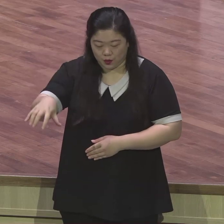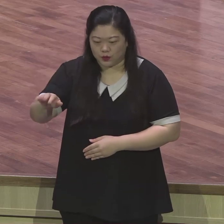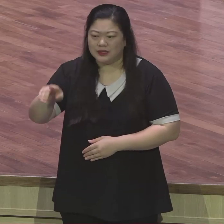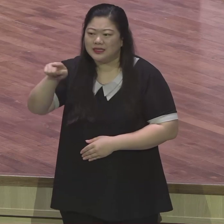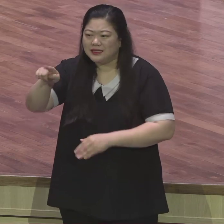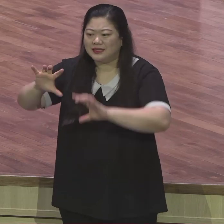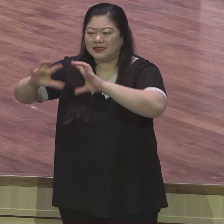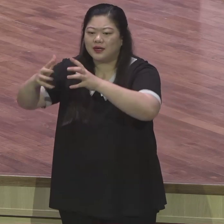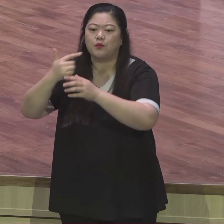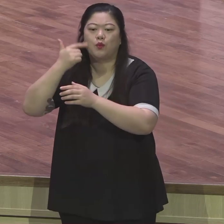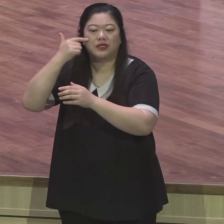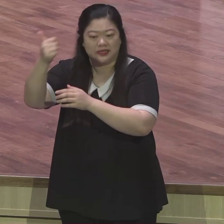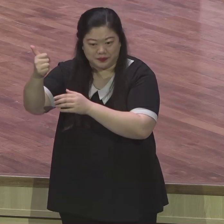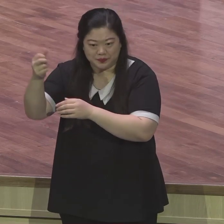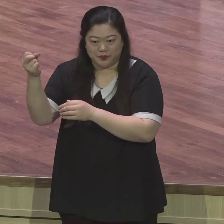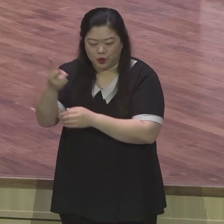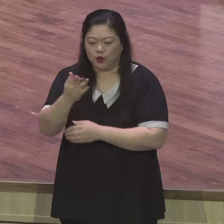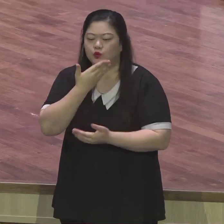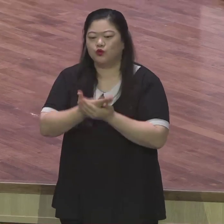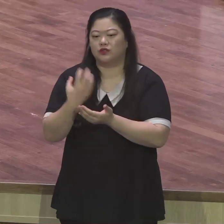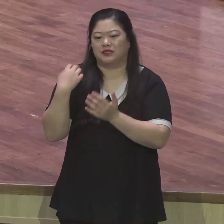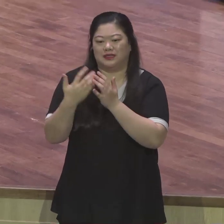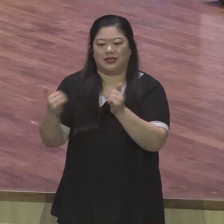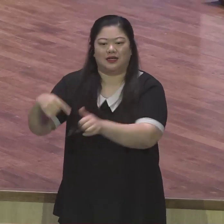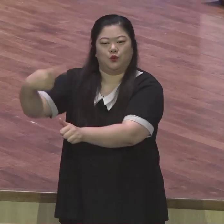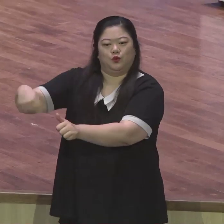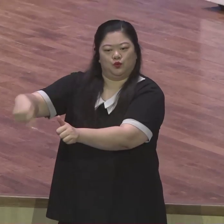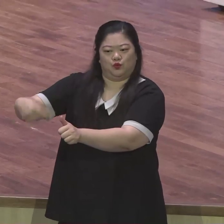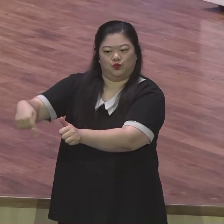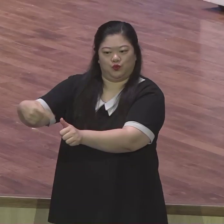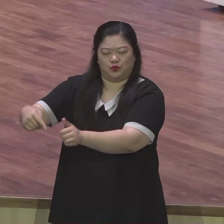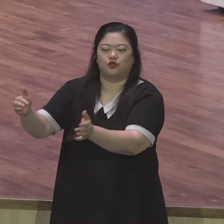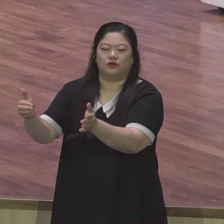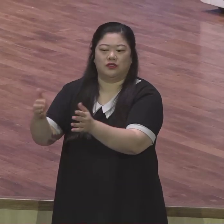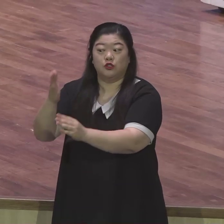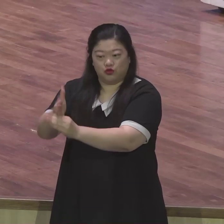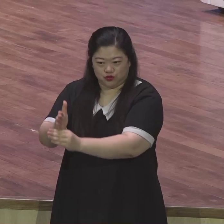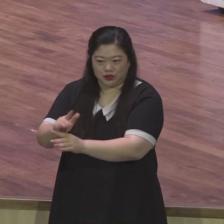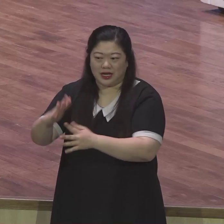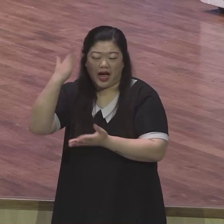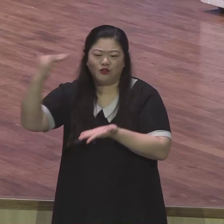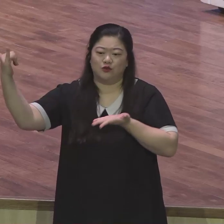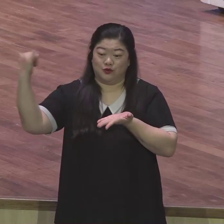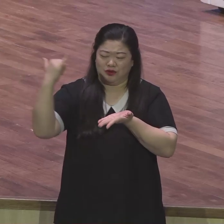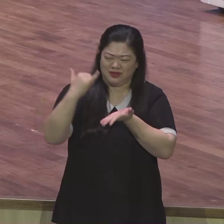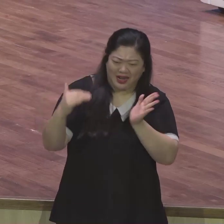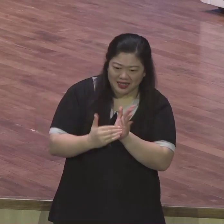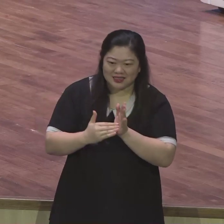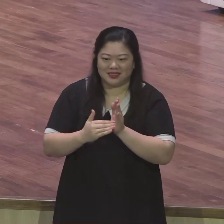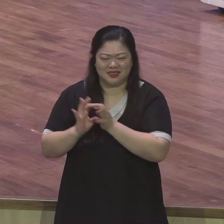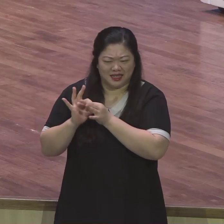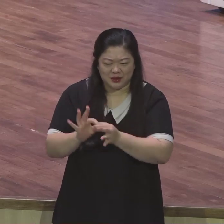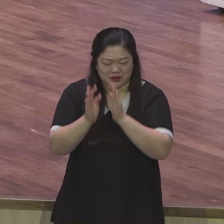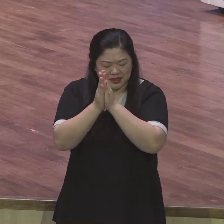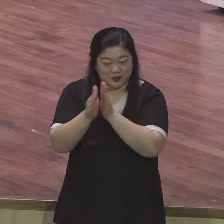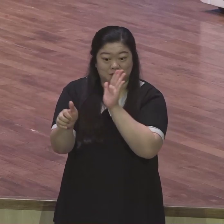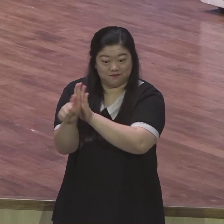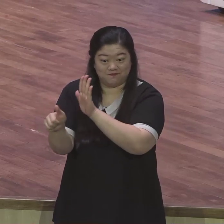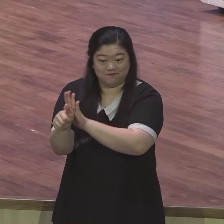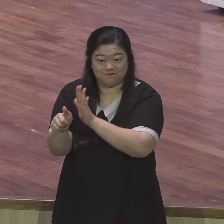북미주 산업인대회에 참석 중에 계십니다 돌아오는 그날까지 모든 일정과 특별히 건강에 의해서 계속해서 기도로 동력해